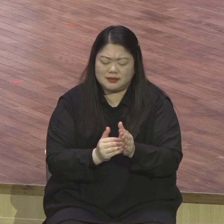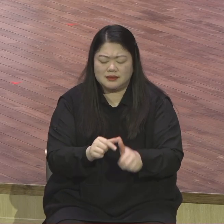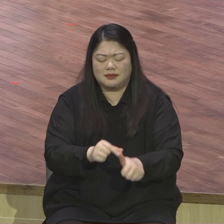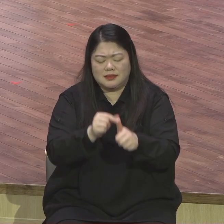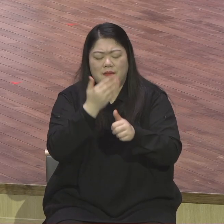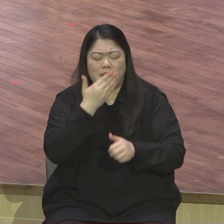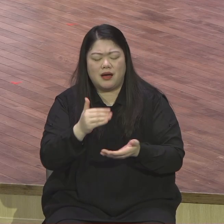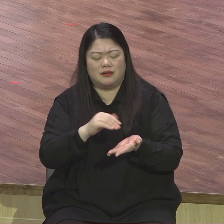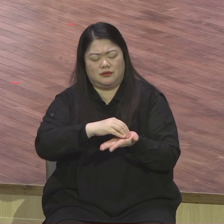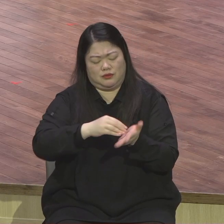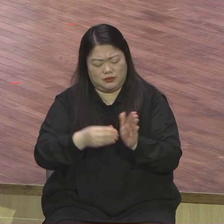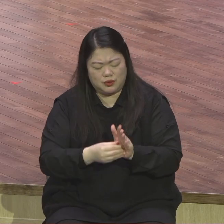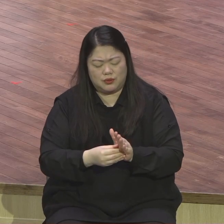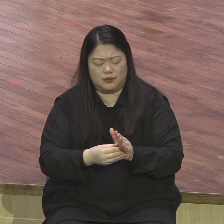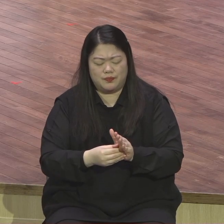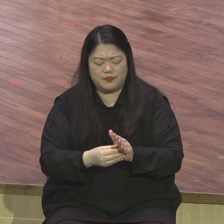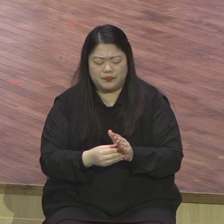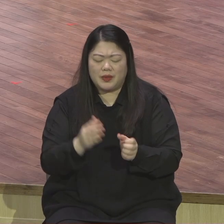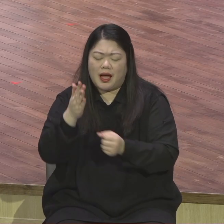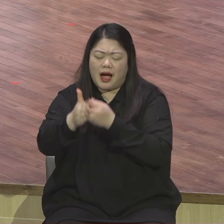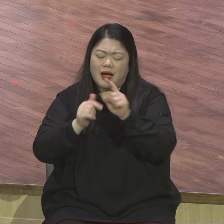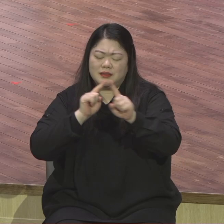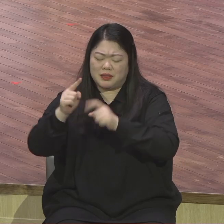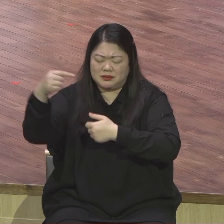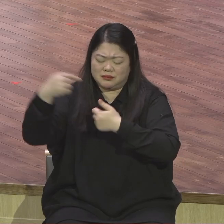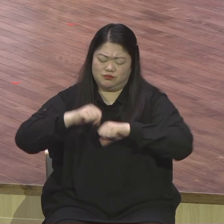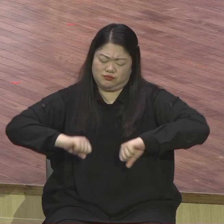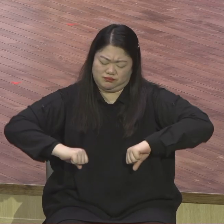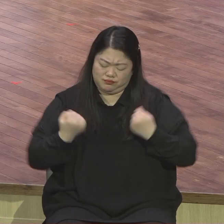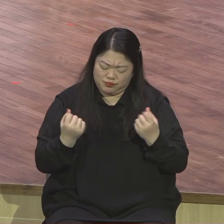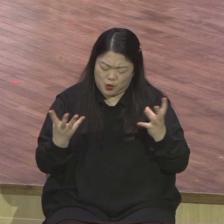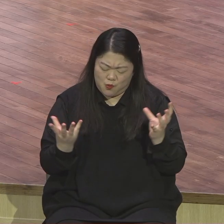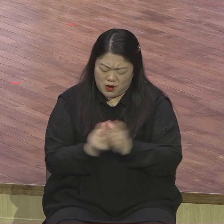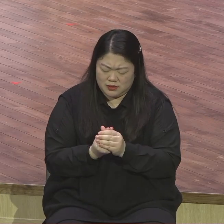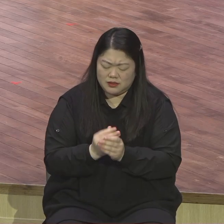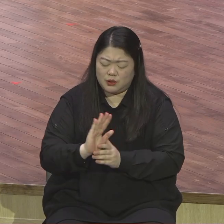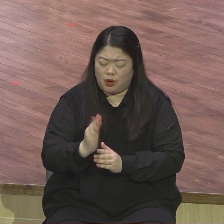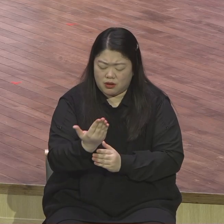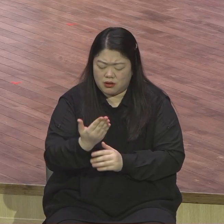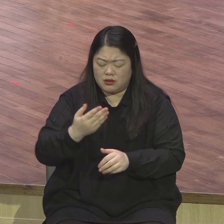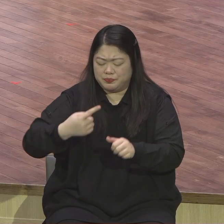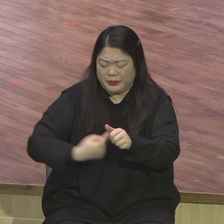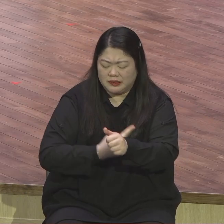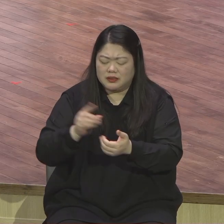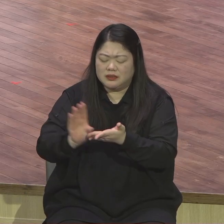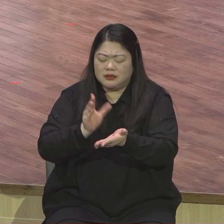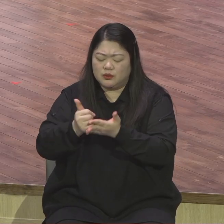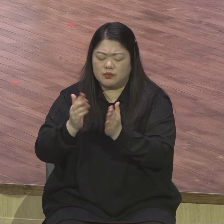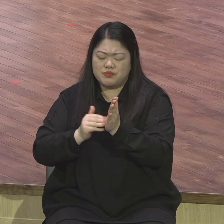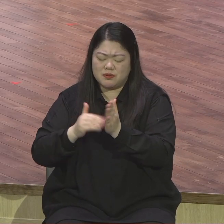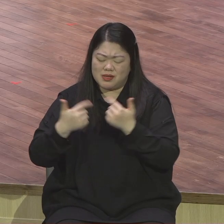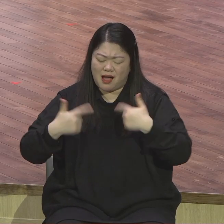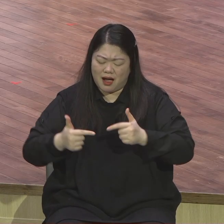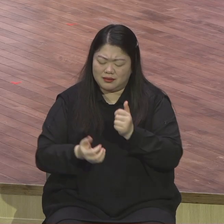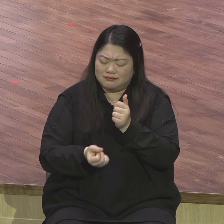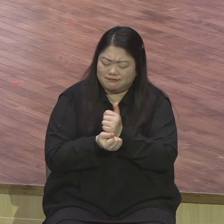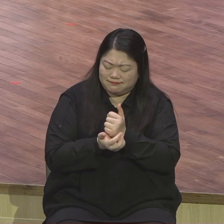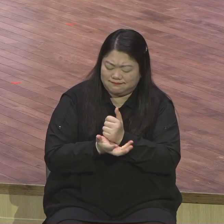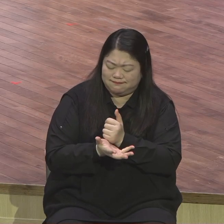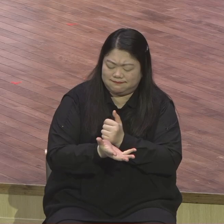절대주권자 하나님의 말씀 따르며 그리스도의 이 어마어마한 이 비밀을 날마다 간직하며 증거하는 정인들이 되게 하여